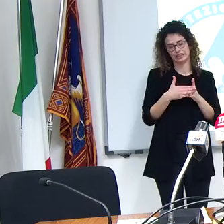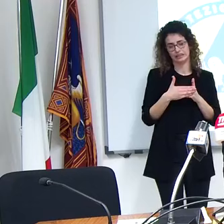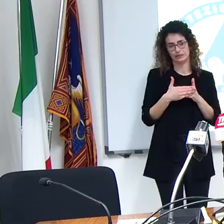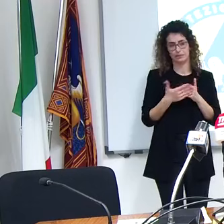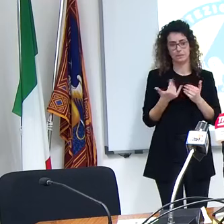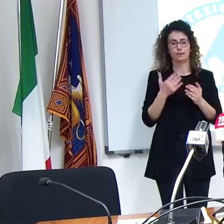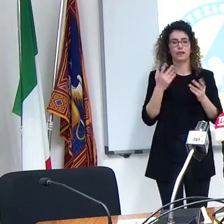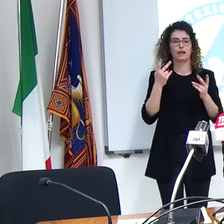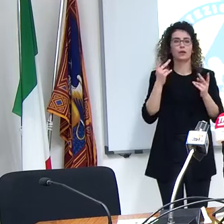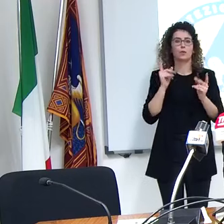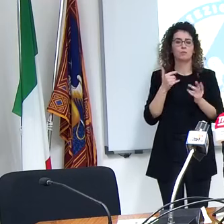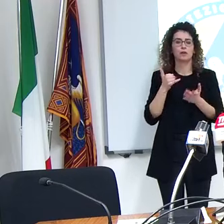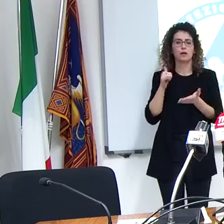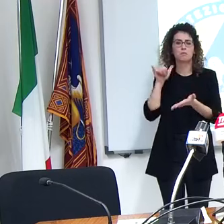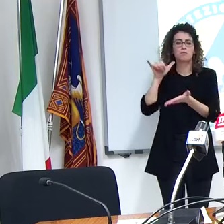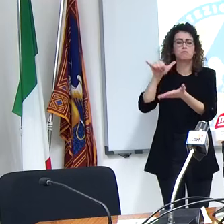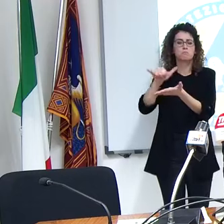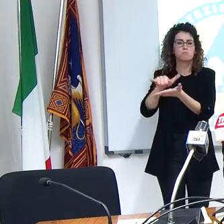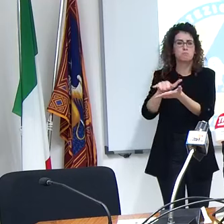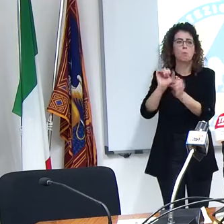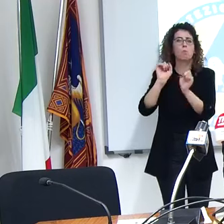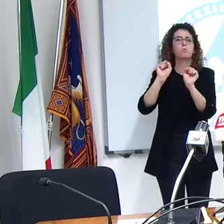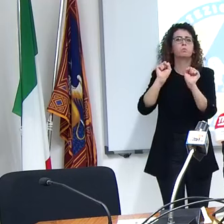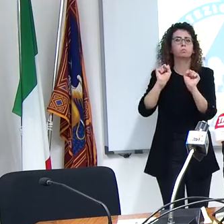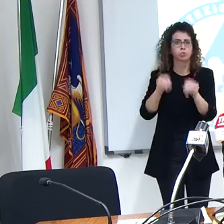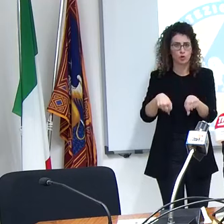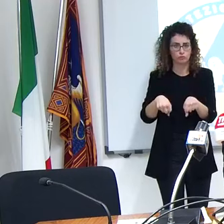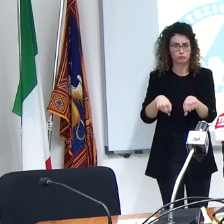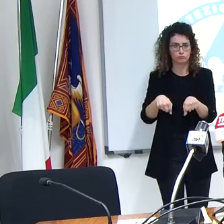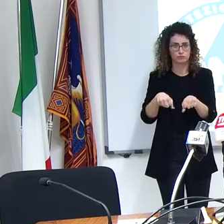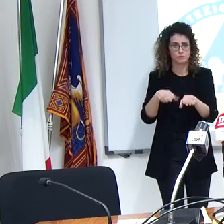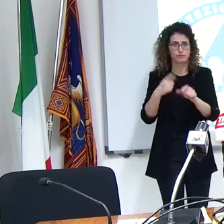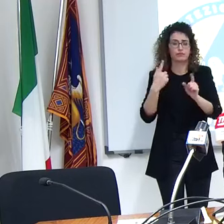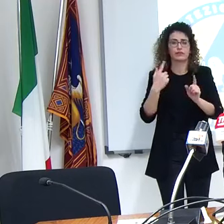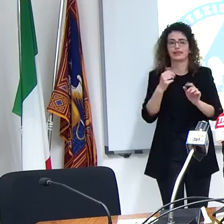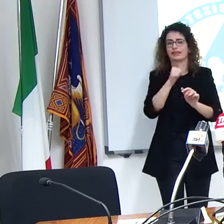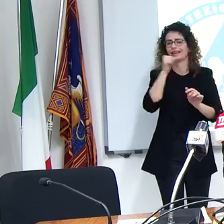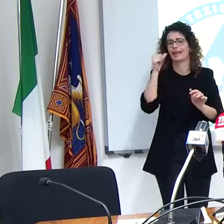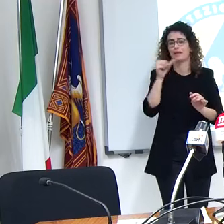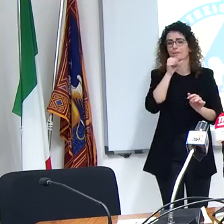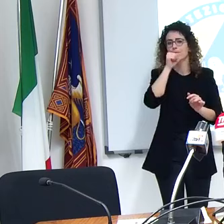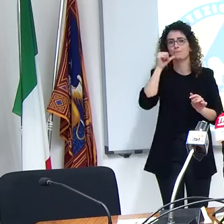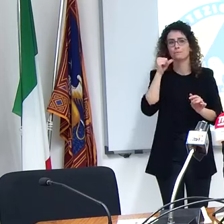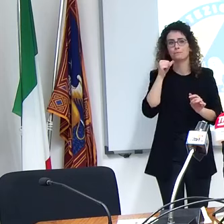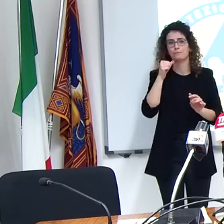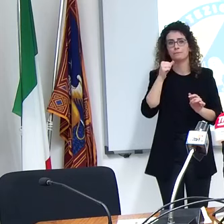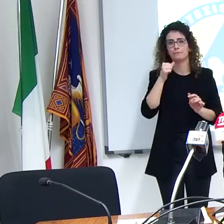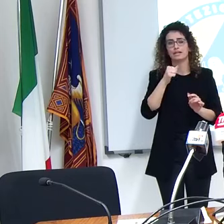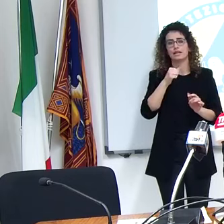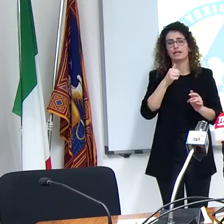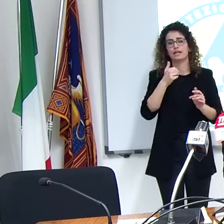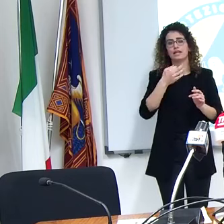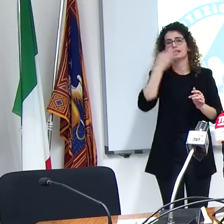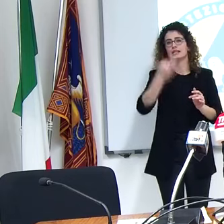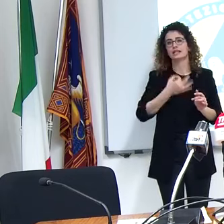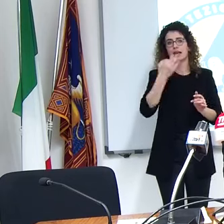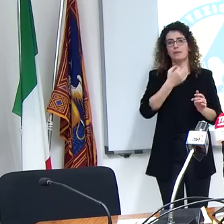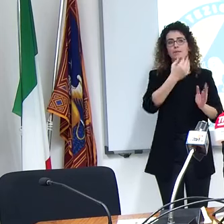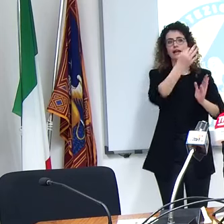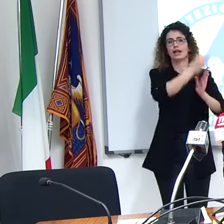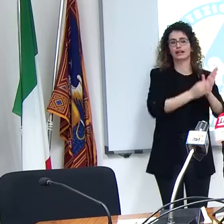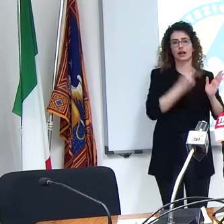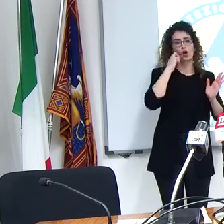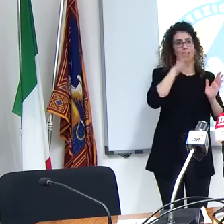precluso salvo nel rispetto delle regole straniere e comunque nel rispetto anche delle regole italiane poi